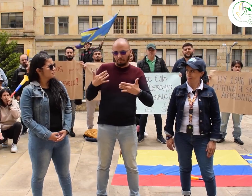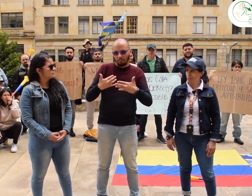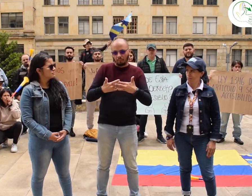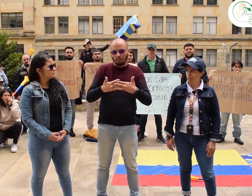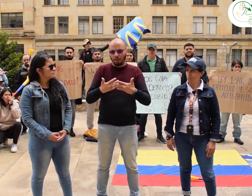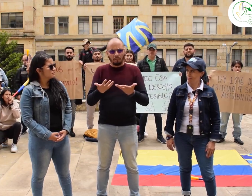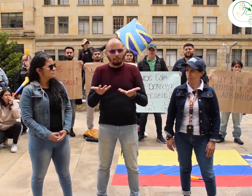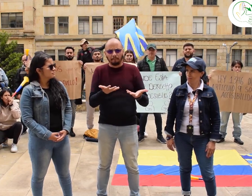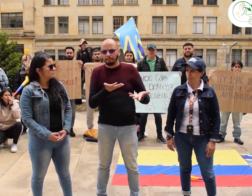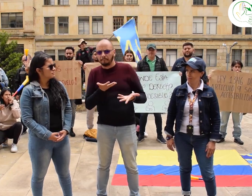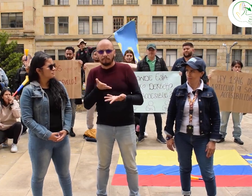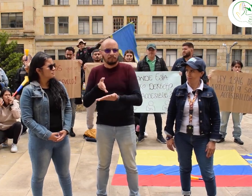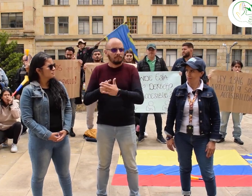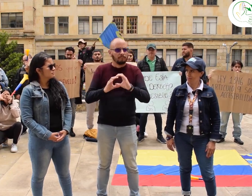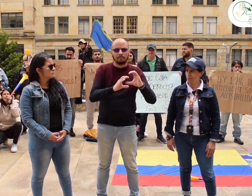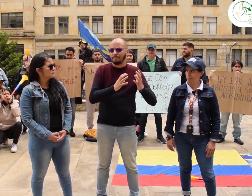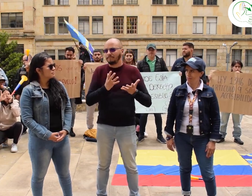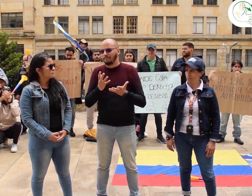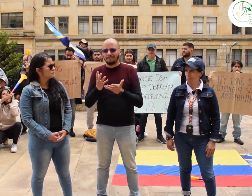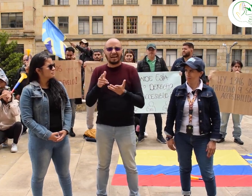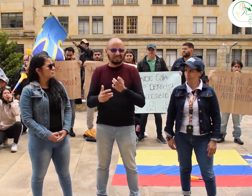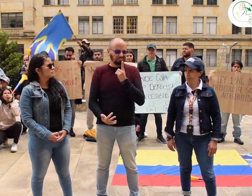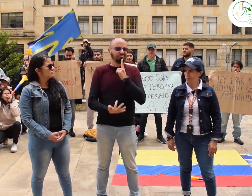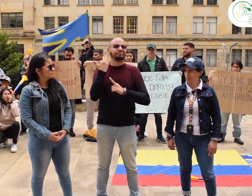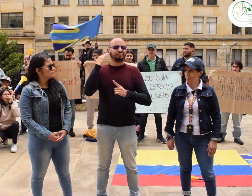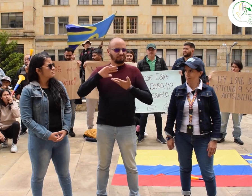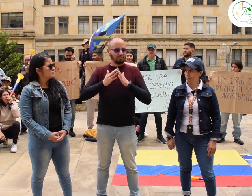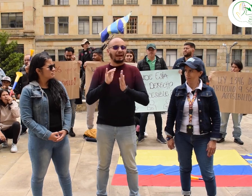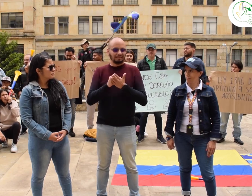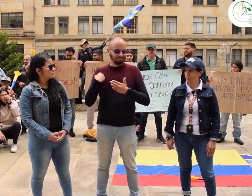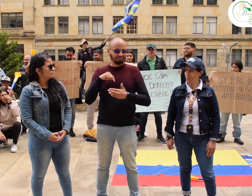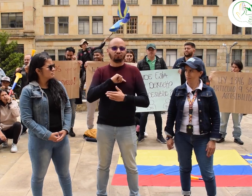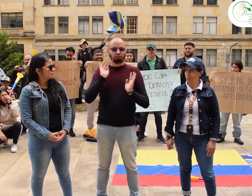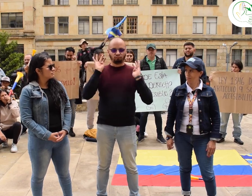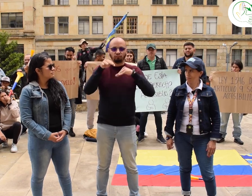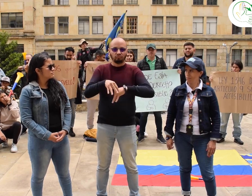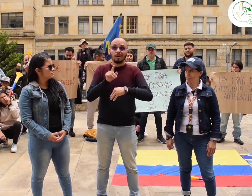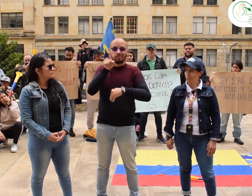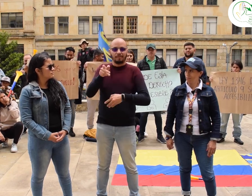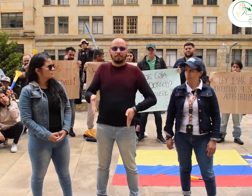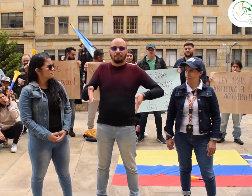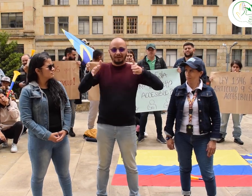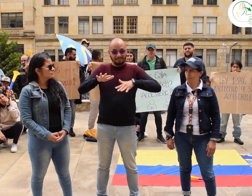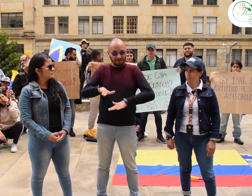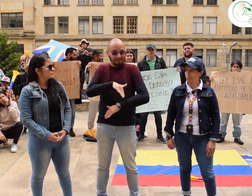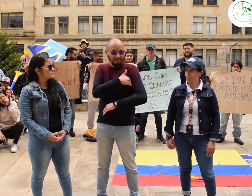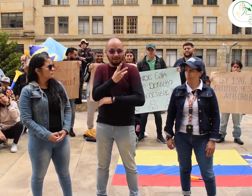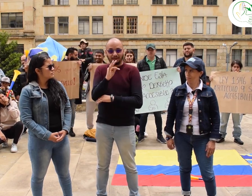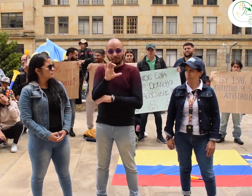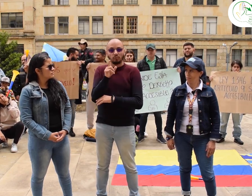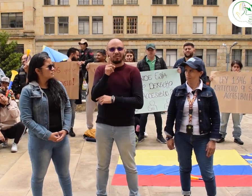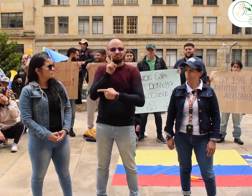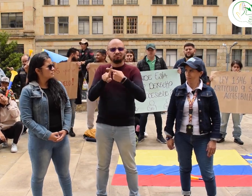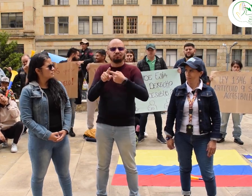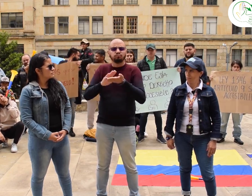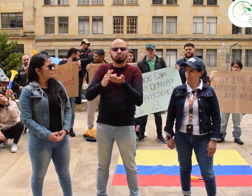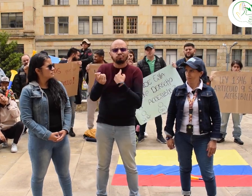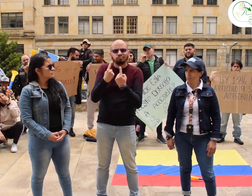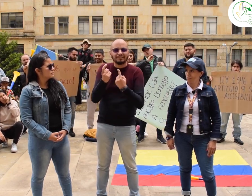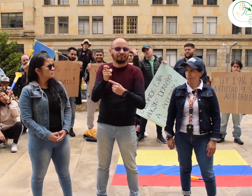reconozcan los derechos. Como bien lo menciona mi compañera, hemos sentido una barrera debido al cierre del centro de relevo y venimos a hacer